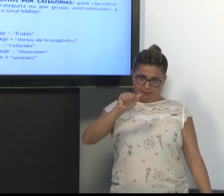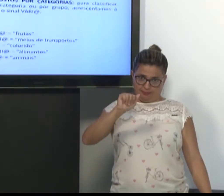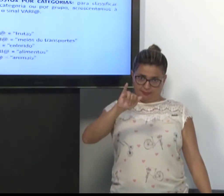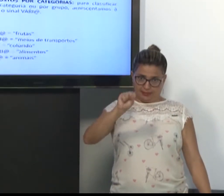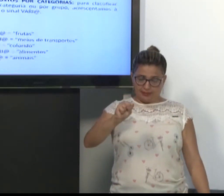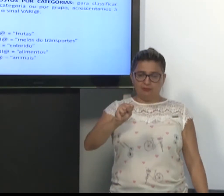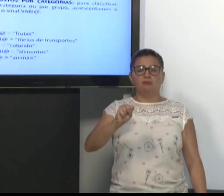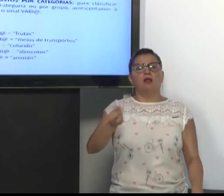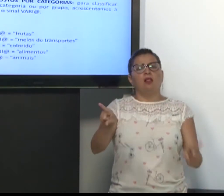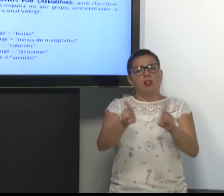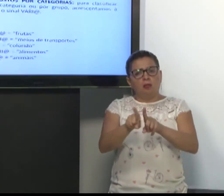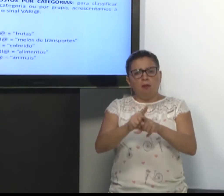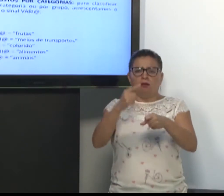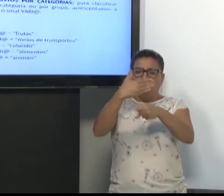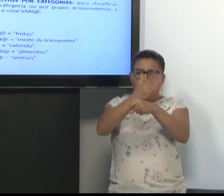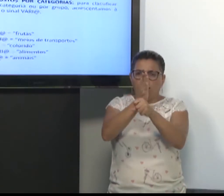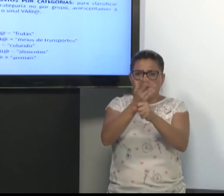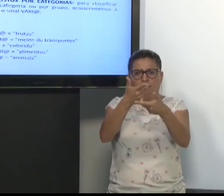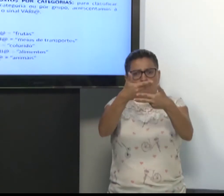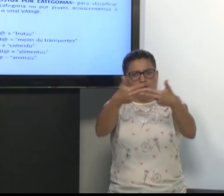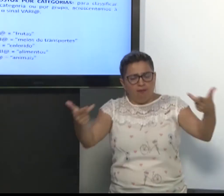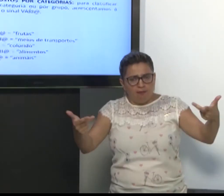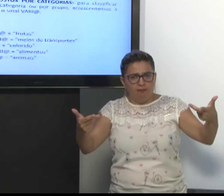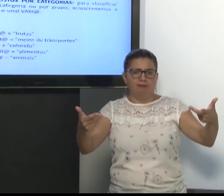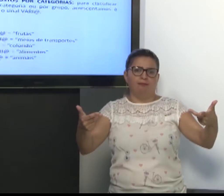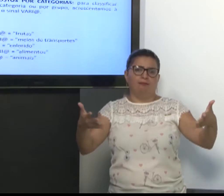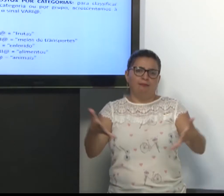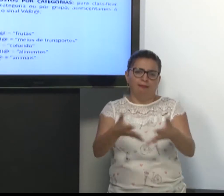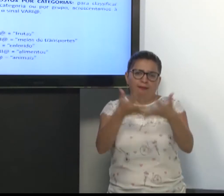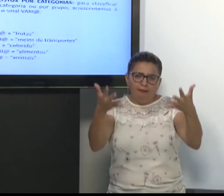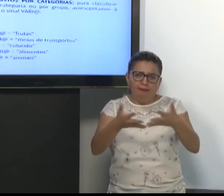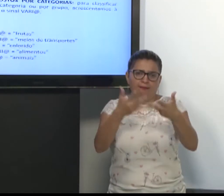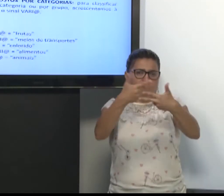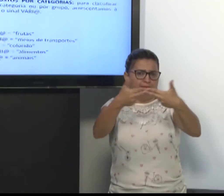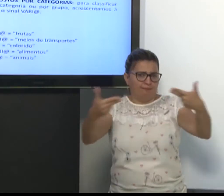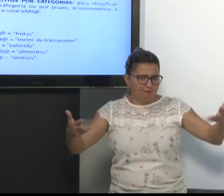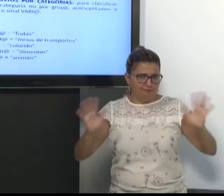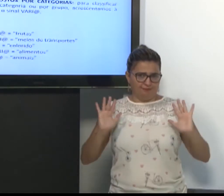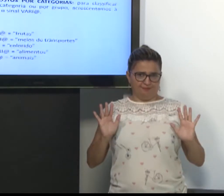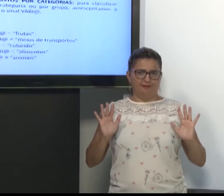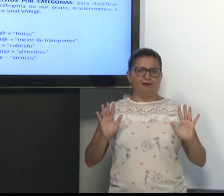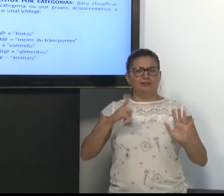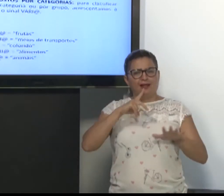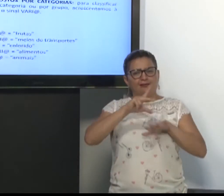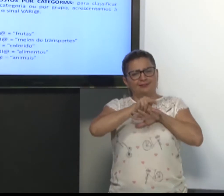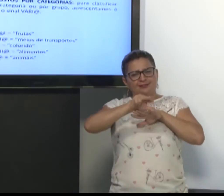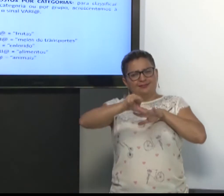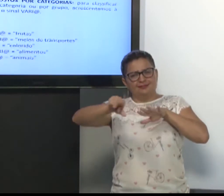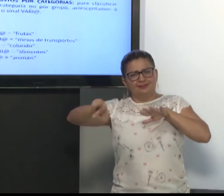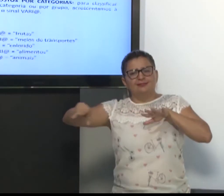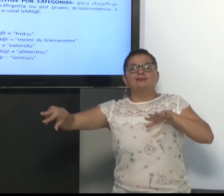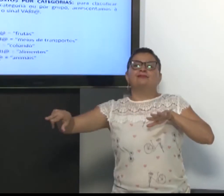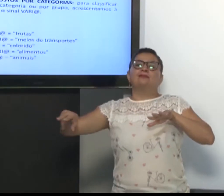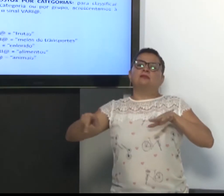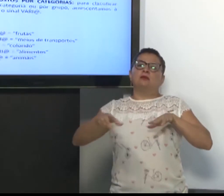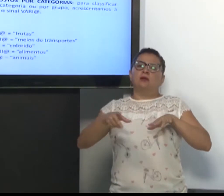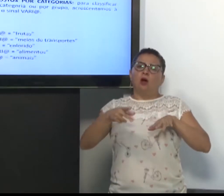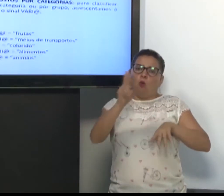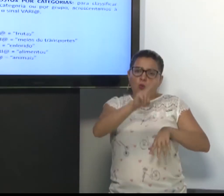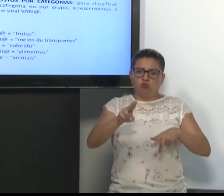Então, batata várias. Folhas várias. São saladas. Verduras. Então, tem vários tipos. Acrescentando o sinal